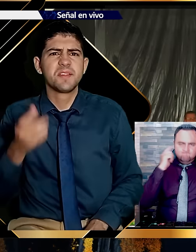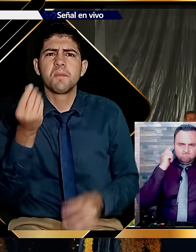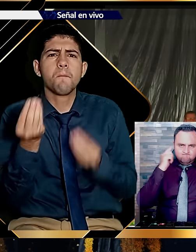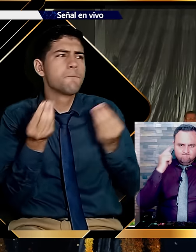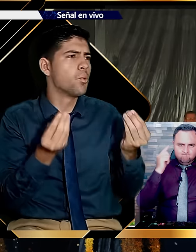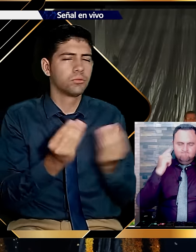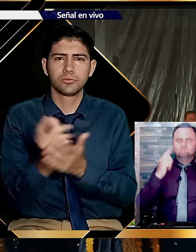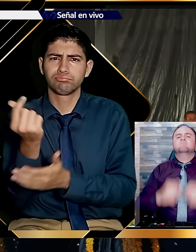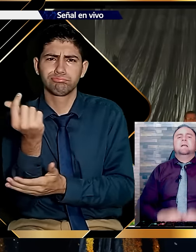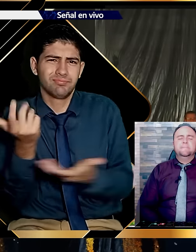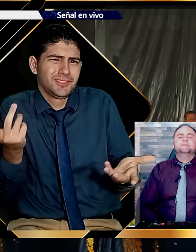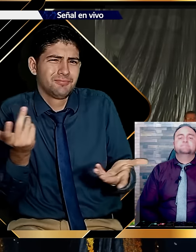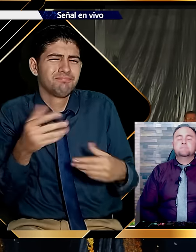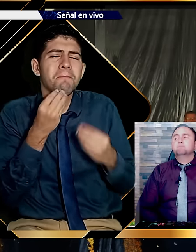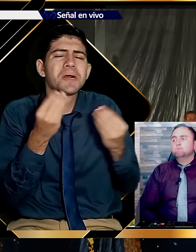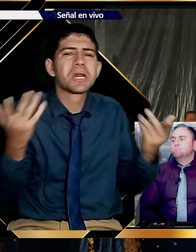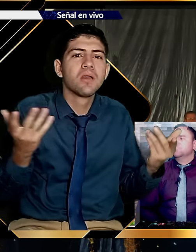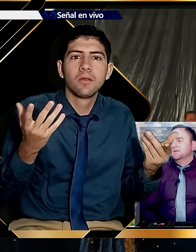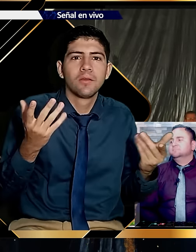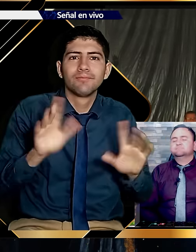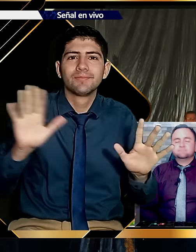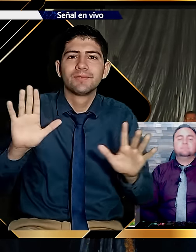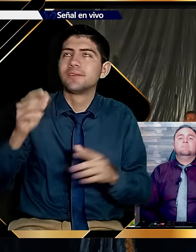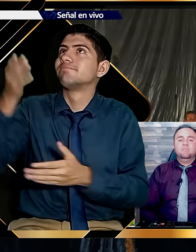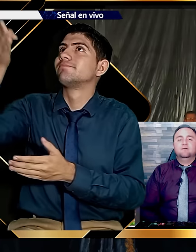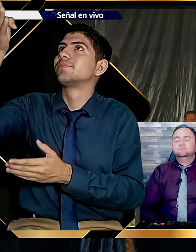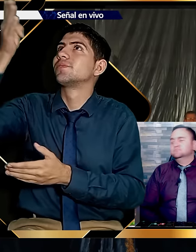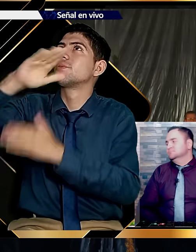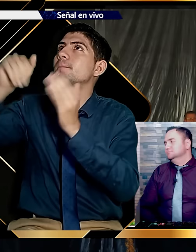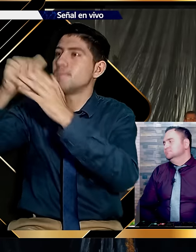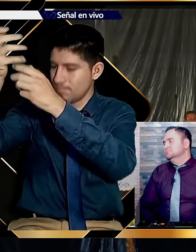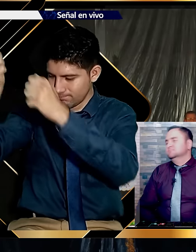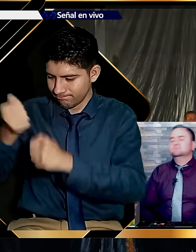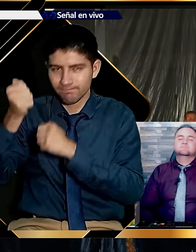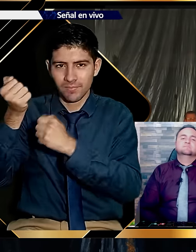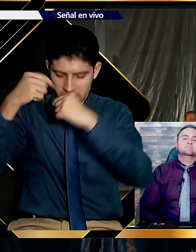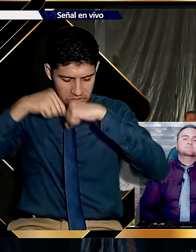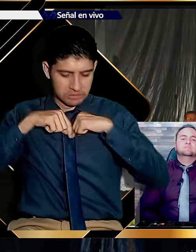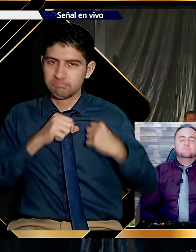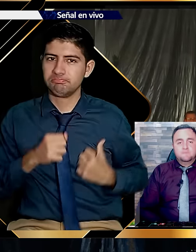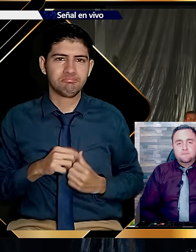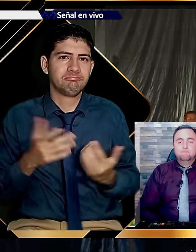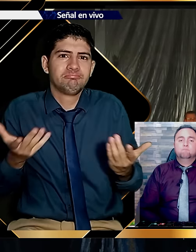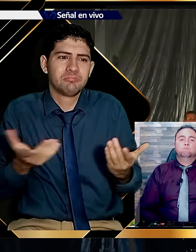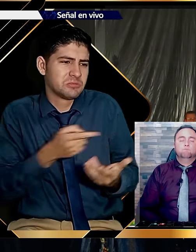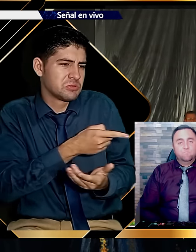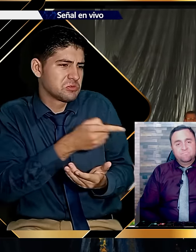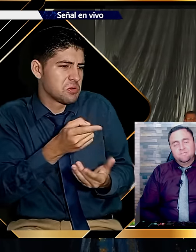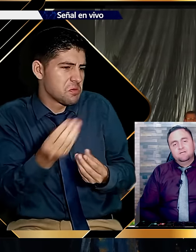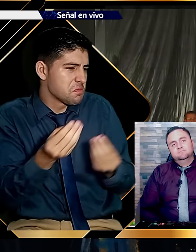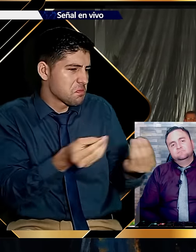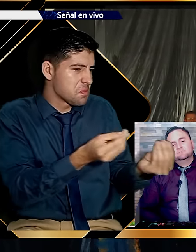¿De qué sirve tener el bolsillo lleno si la verdad no está conmigo? ¿De qué